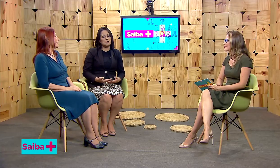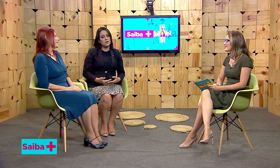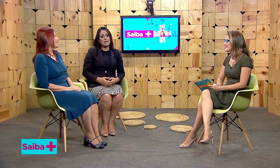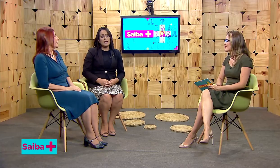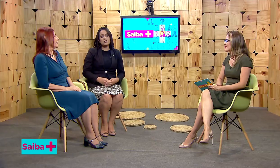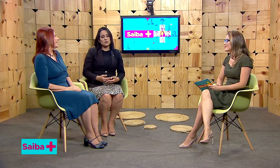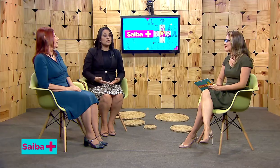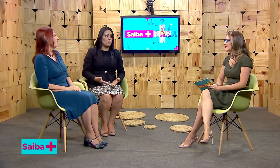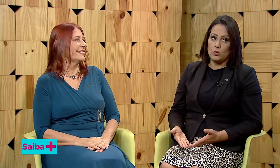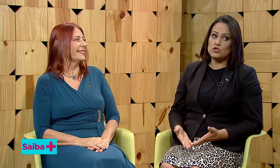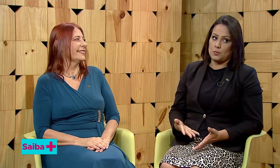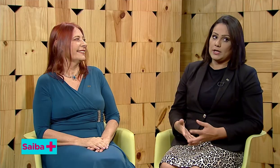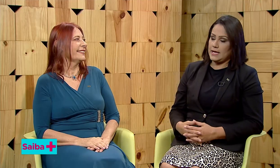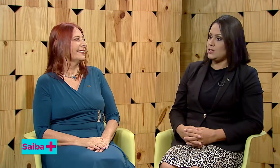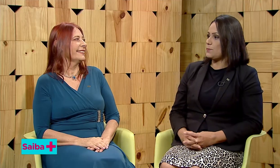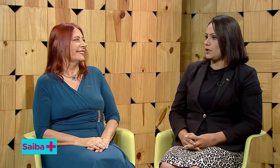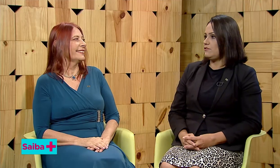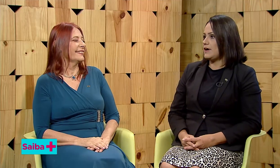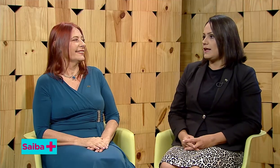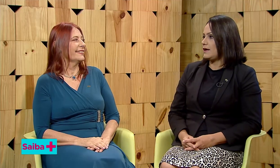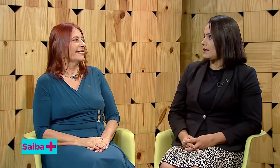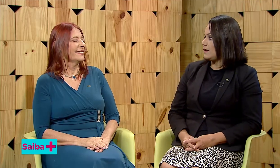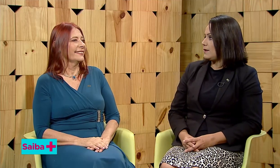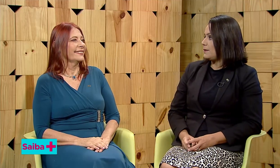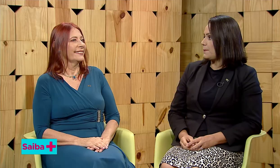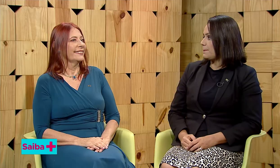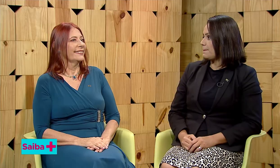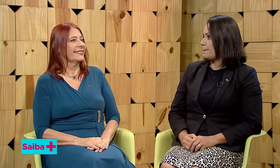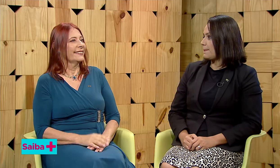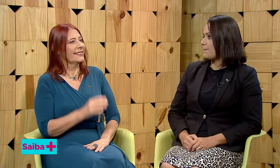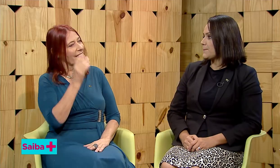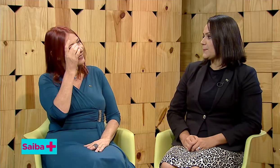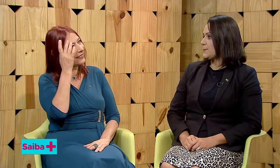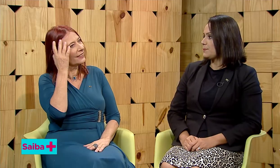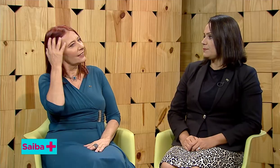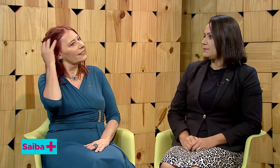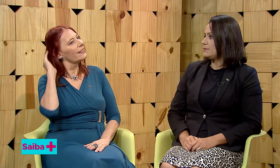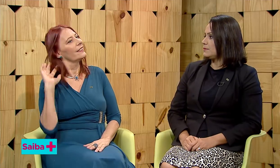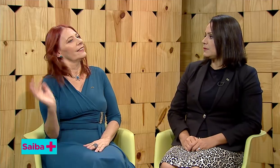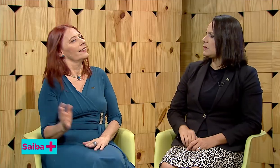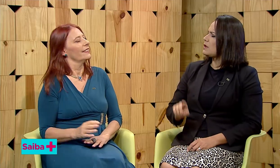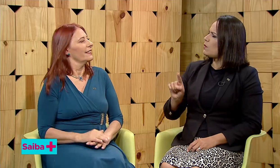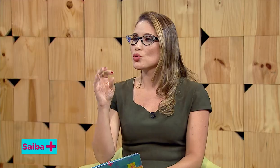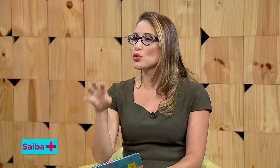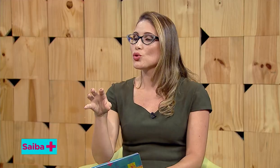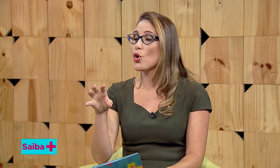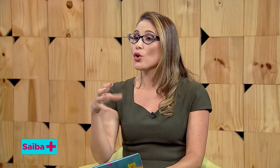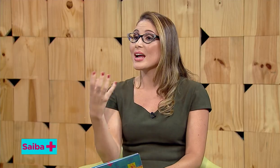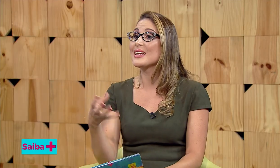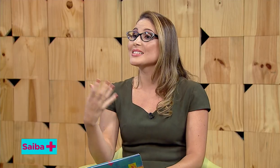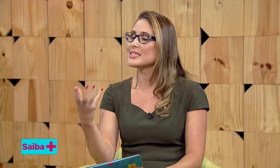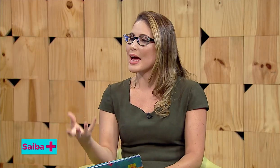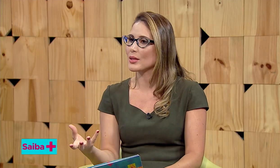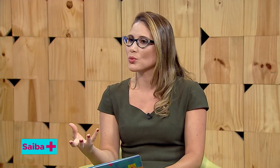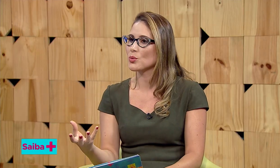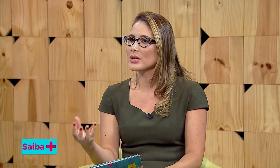que eles não são mudos porque eles podem falar. Agora você falou aqui do surdo oralizado. Que